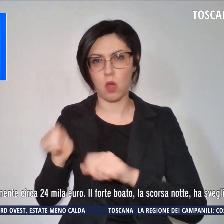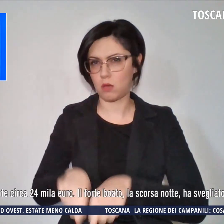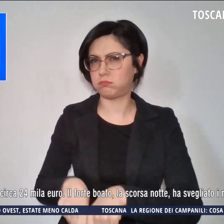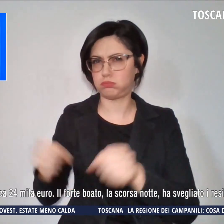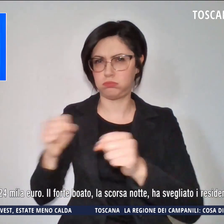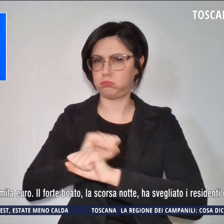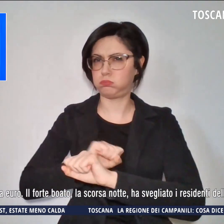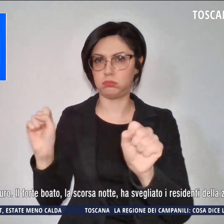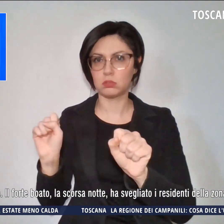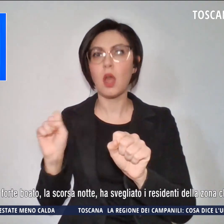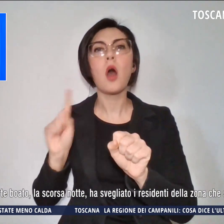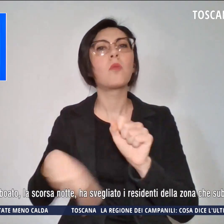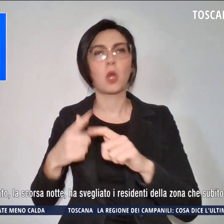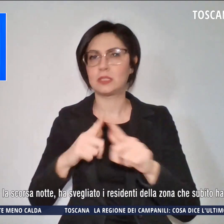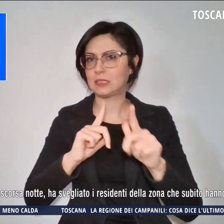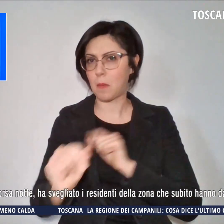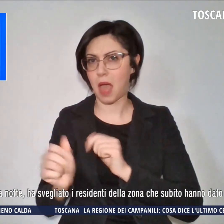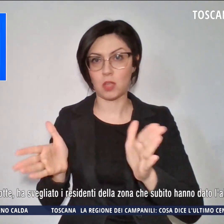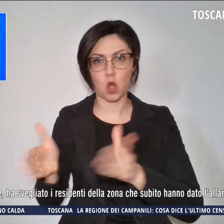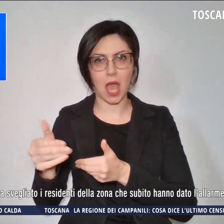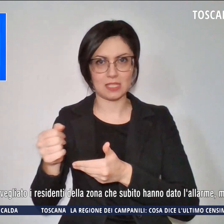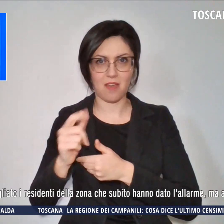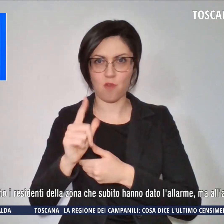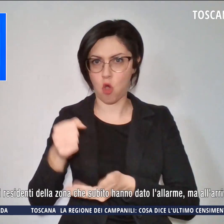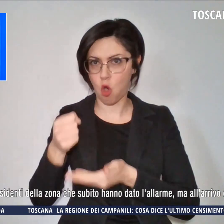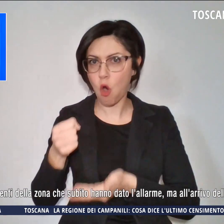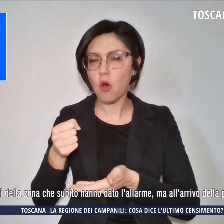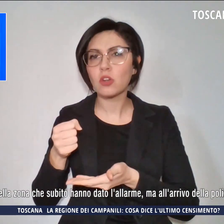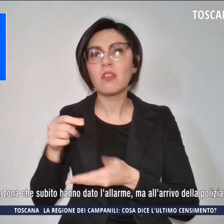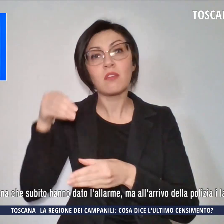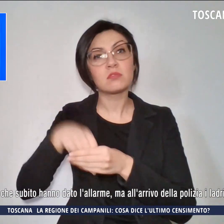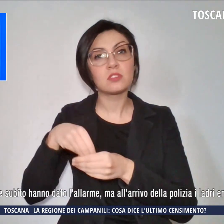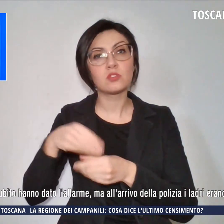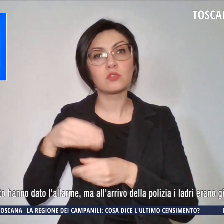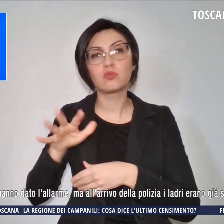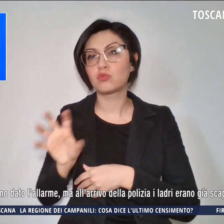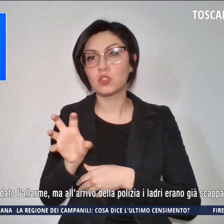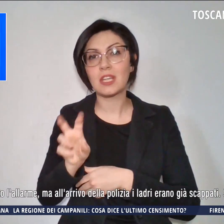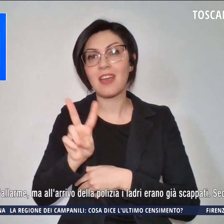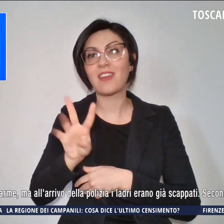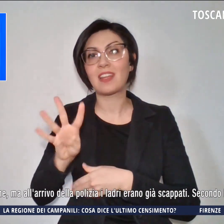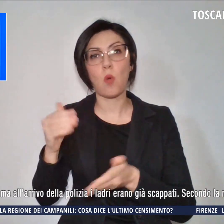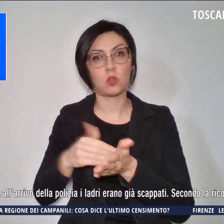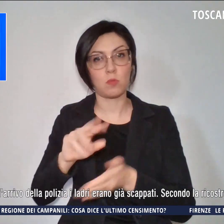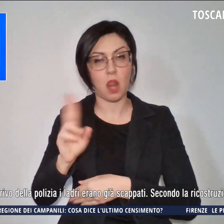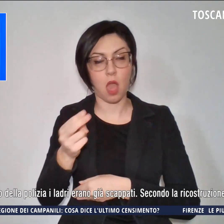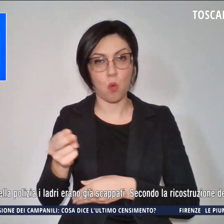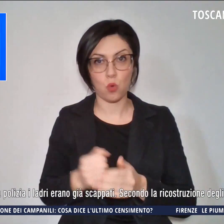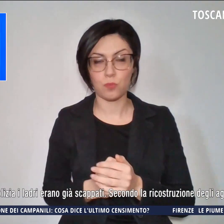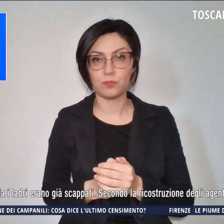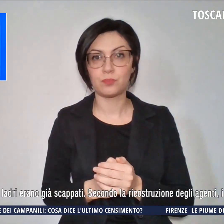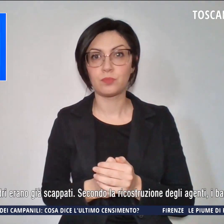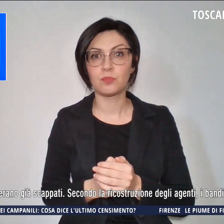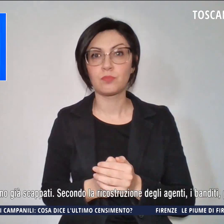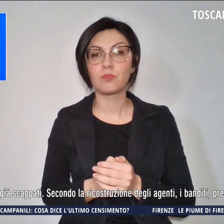scappare con la cassaforte contenente circa 24 mila euro. Il